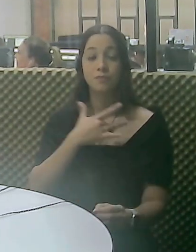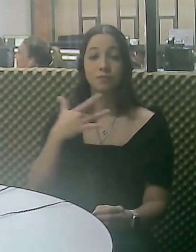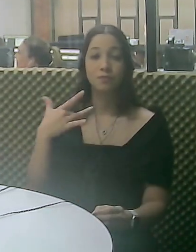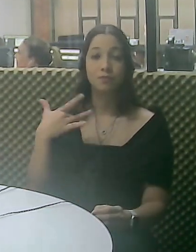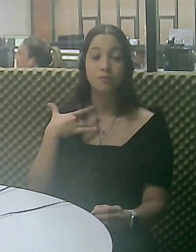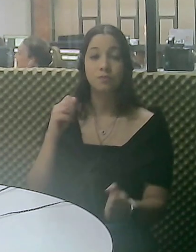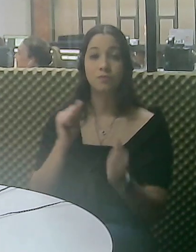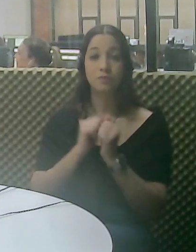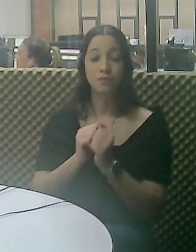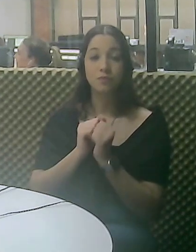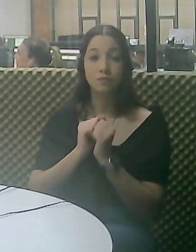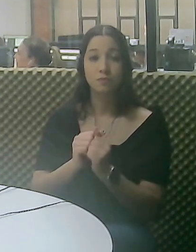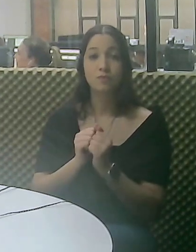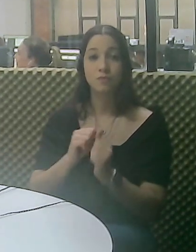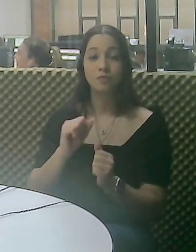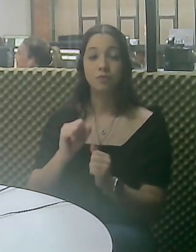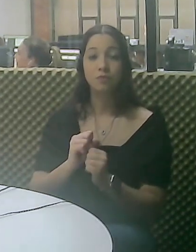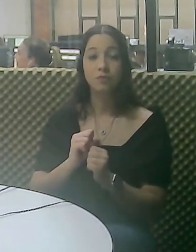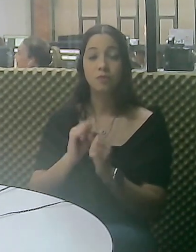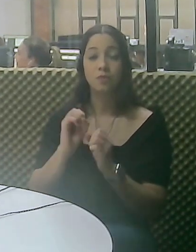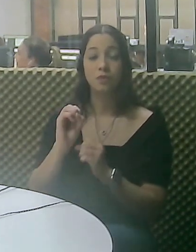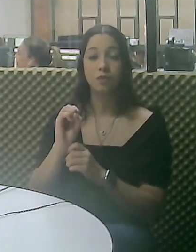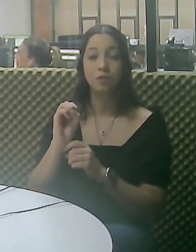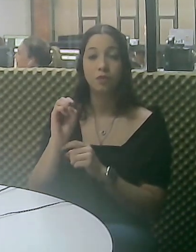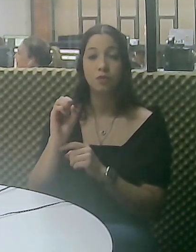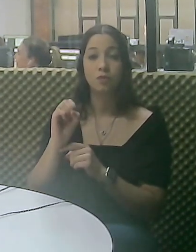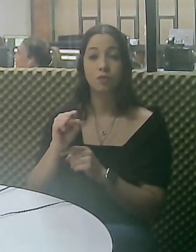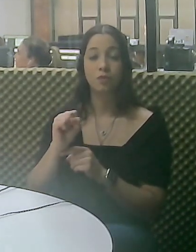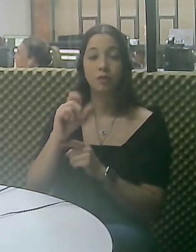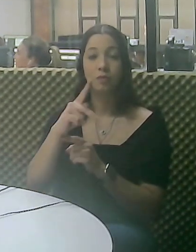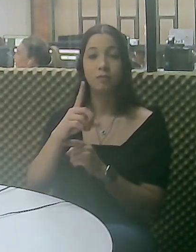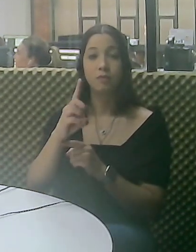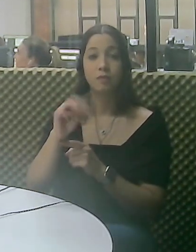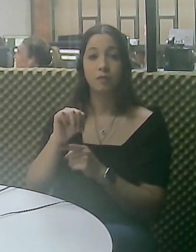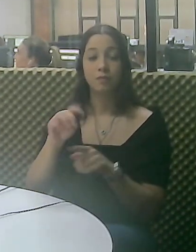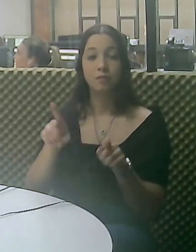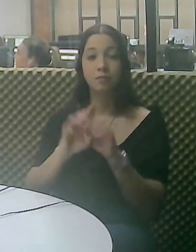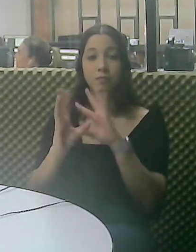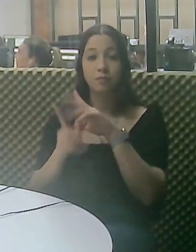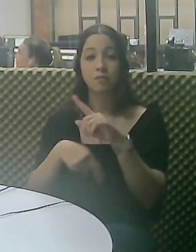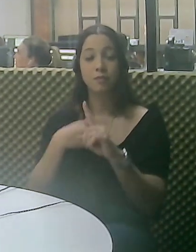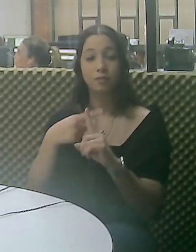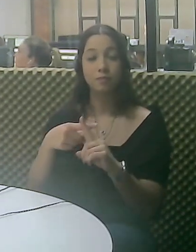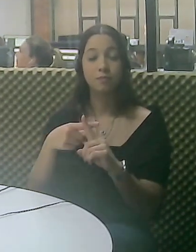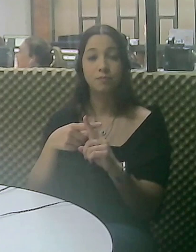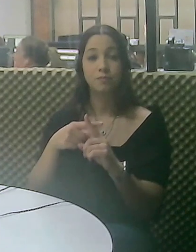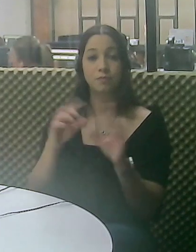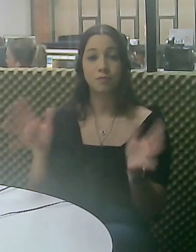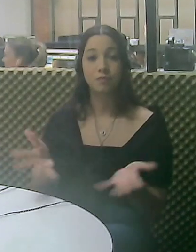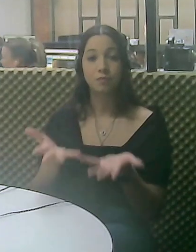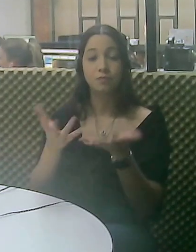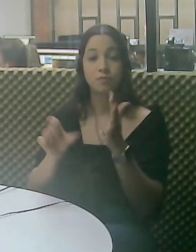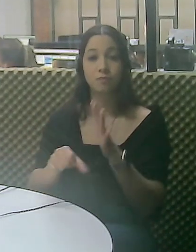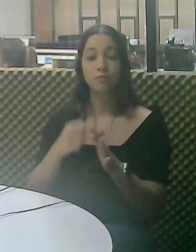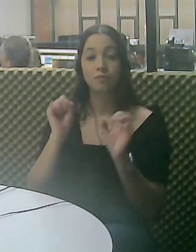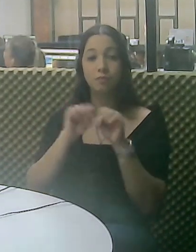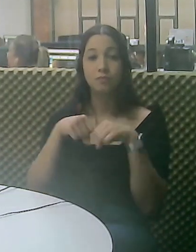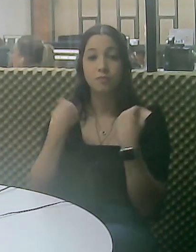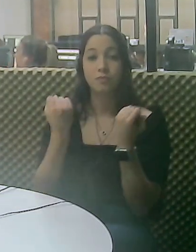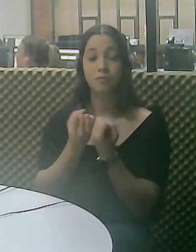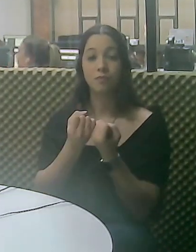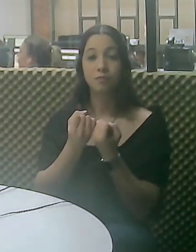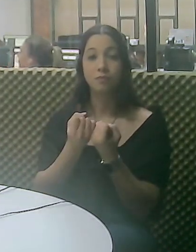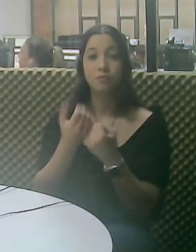profissional de enfermagem, a Secretaria Municipal de Saúde, em parceria com as organizações sociais SPDM e